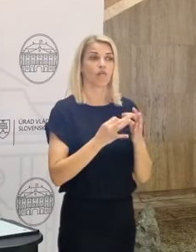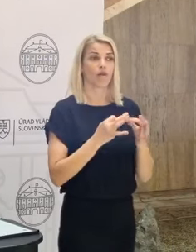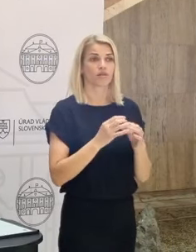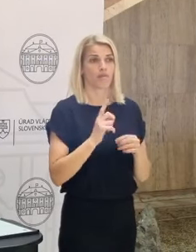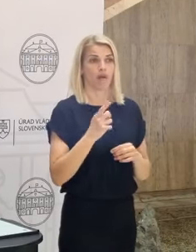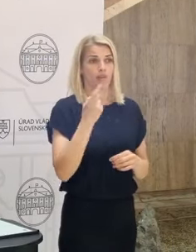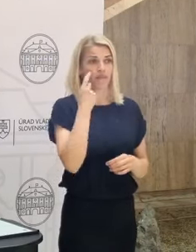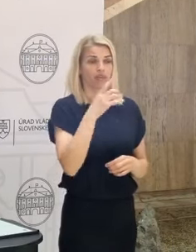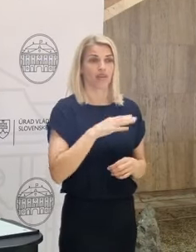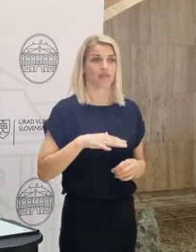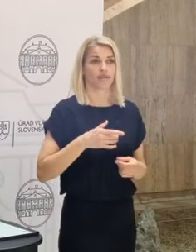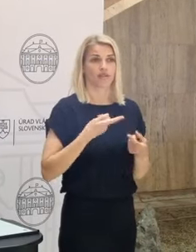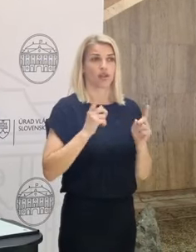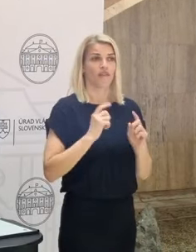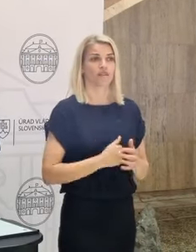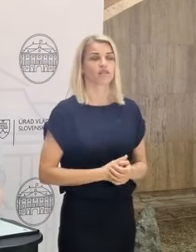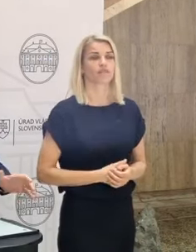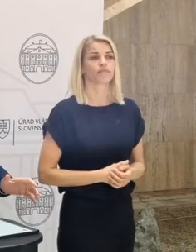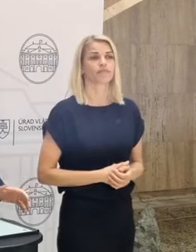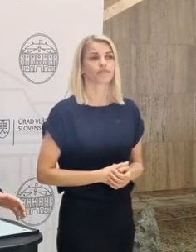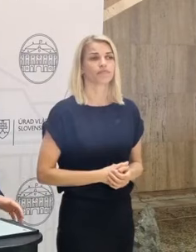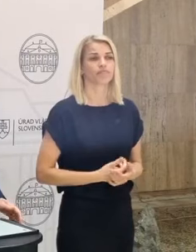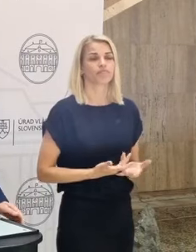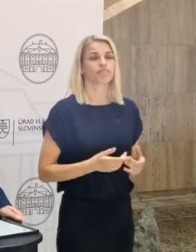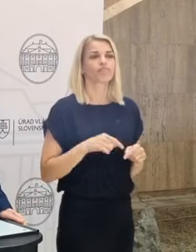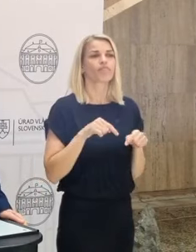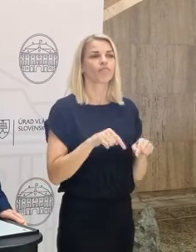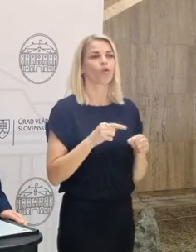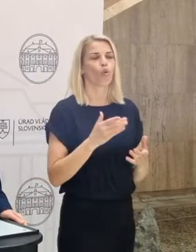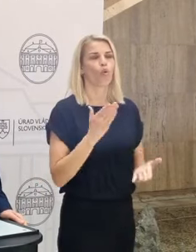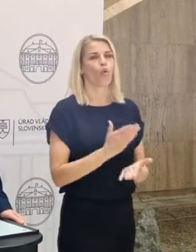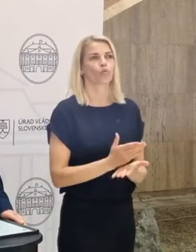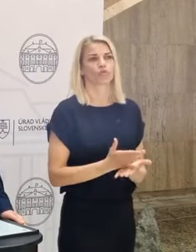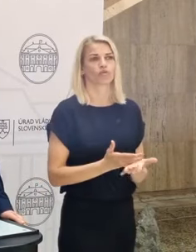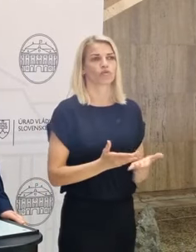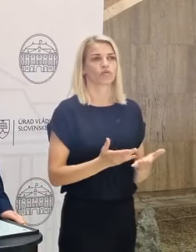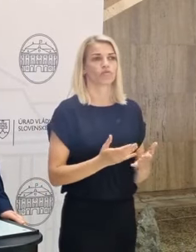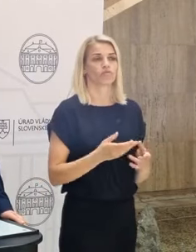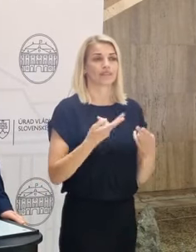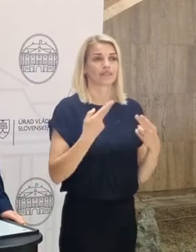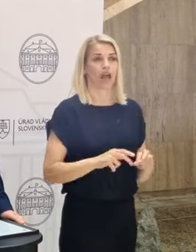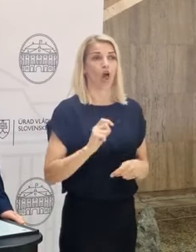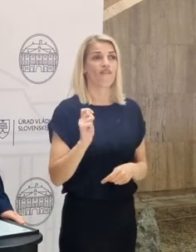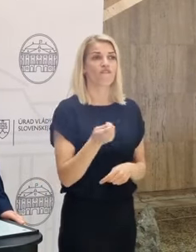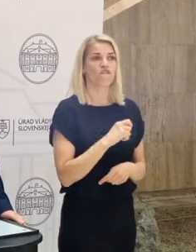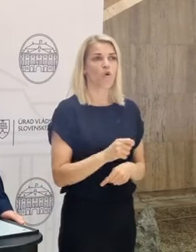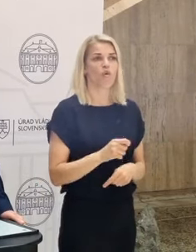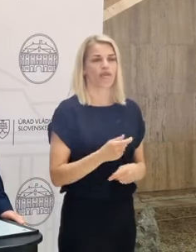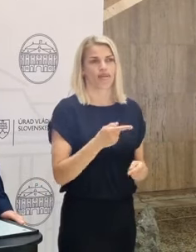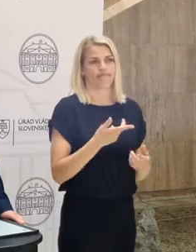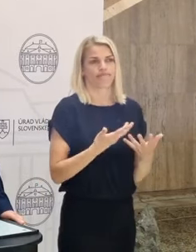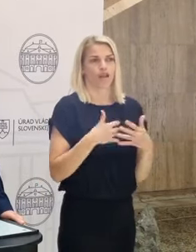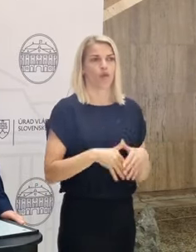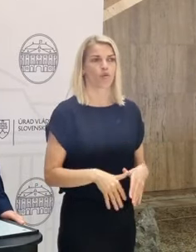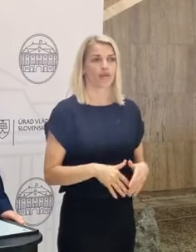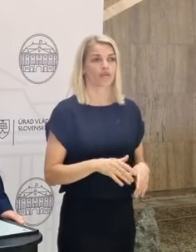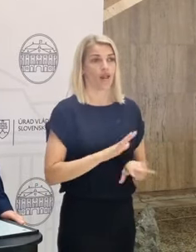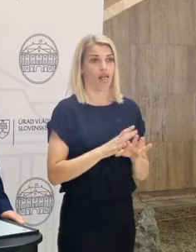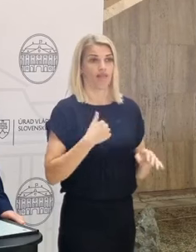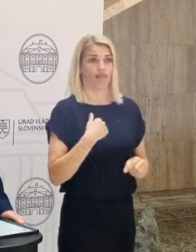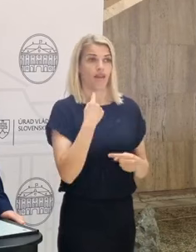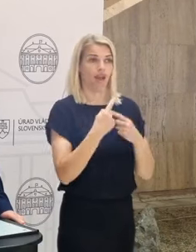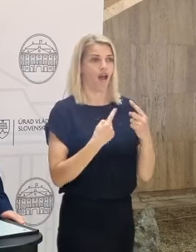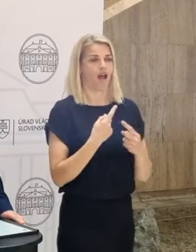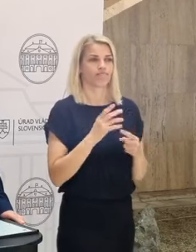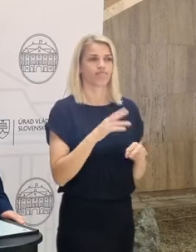mali vedieť? Nepozrite sa, tento naratív je tu v priestore, už dá sa povedať, od výpuchnutia vojny na Ukrajine. A nezaznieva len z mojich úst,